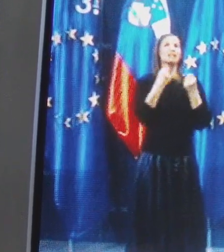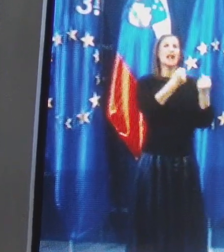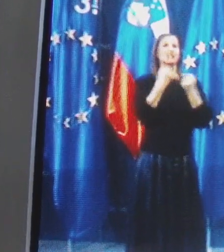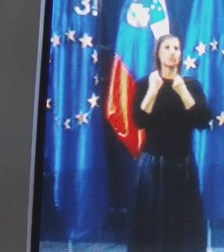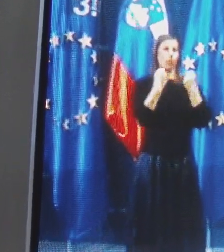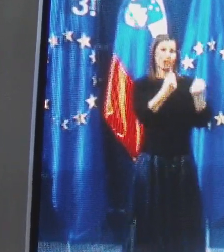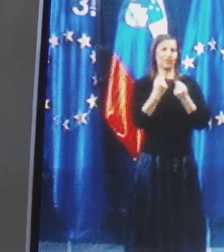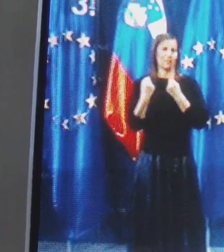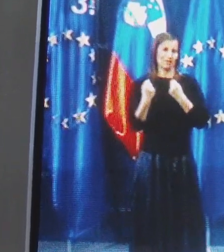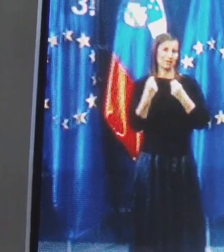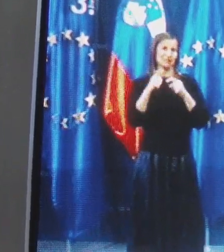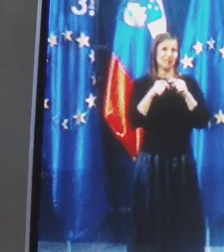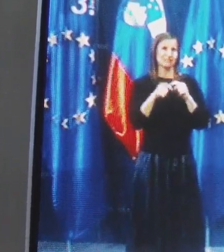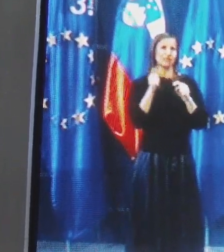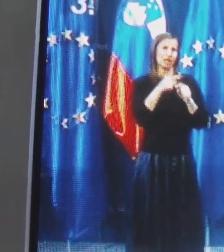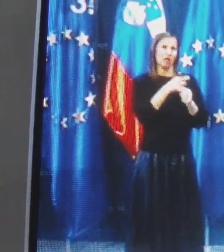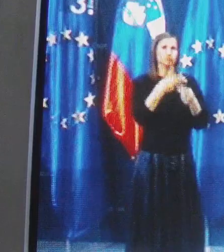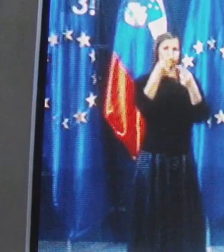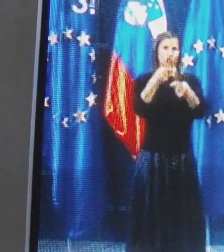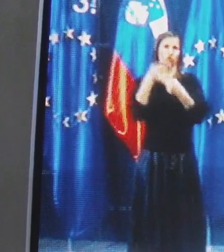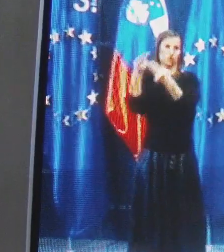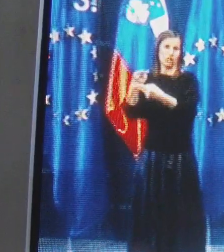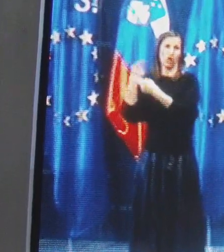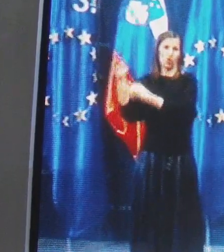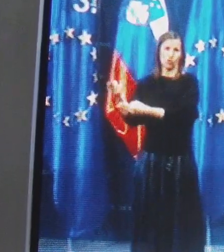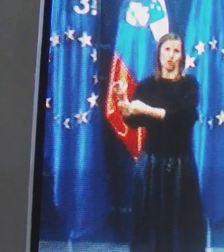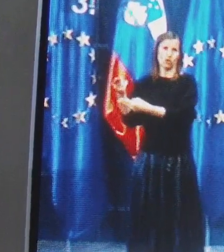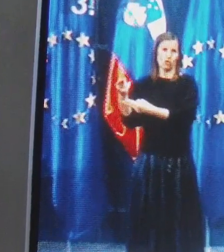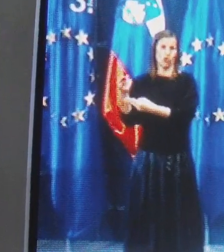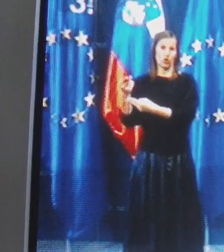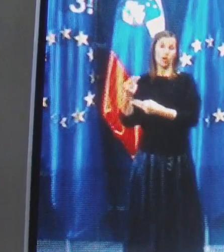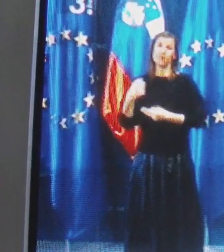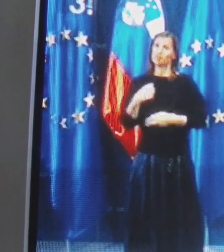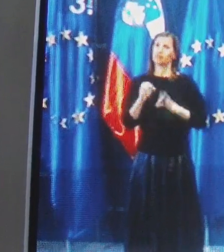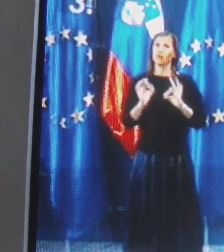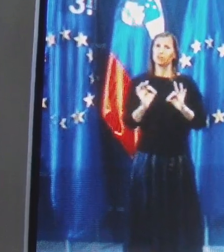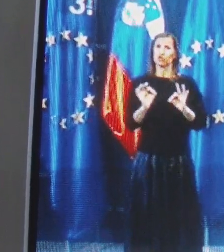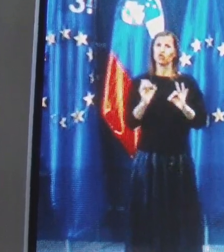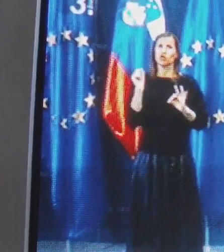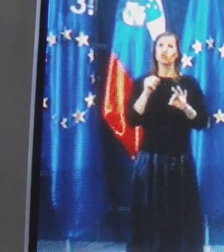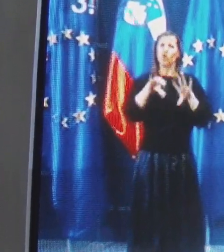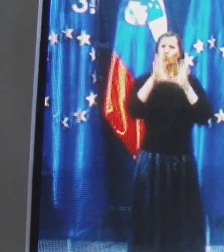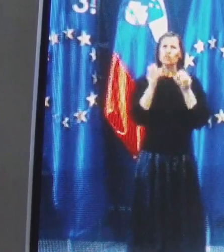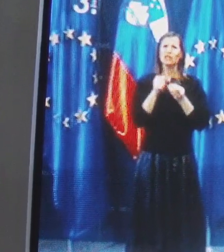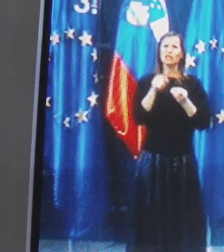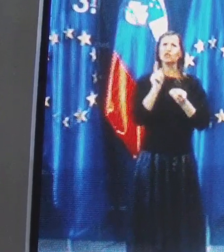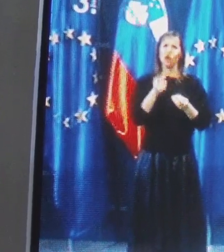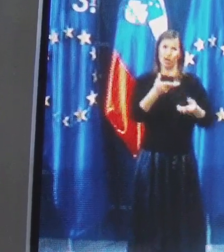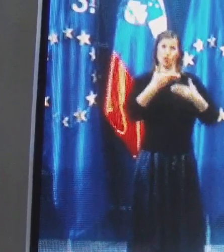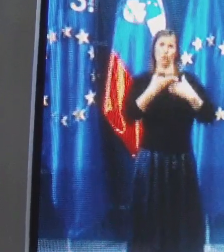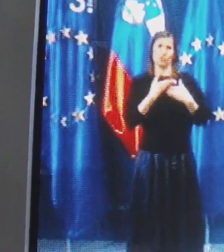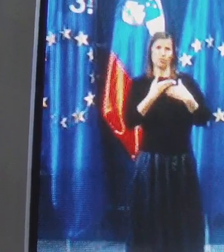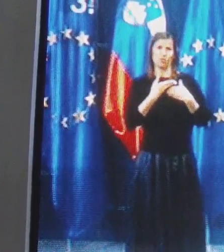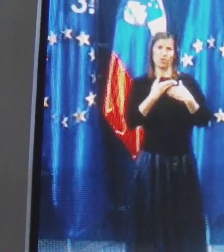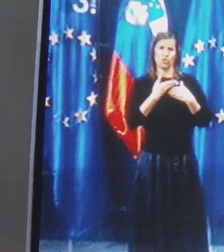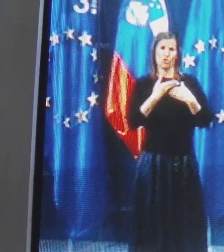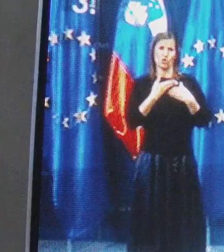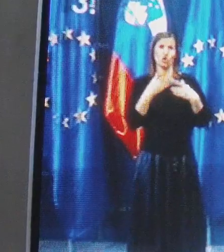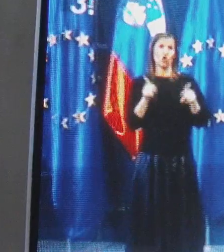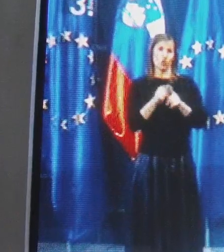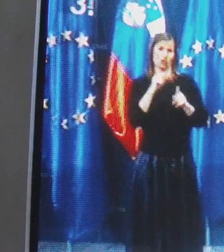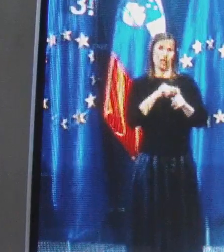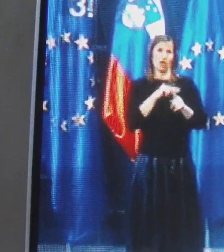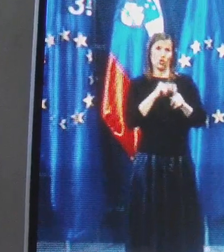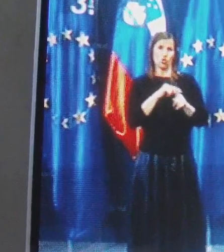tako da seveda poslužujemo tudi teh načinov transporta in jaz sem pripričan, da vse tisto, kar dobimo na kot